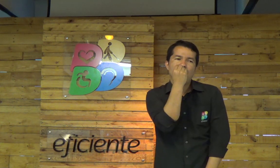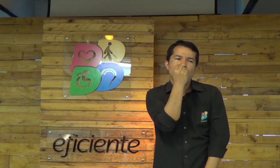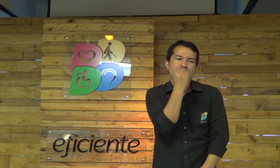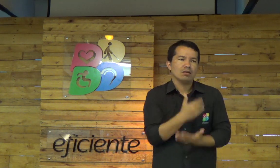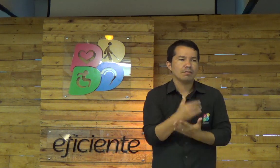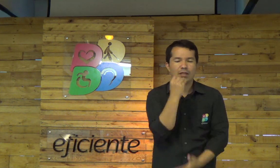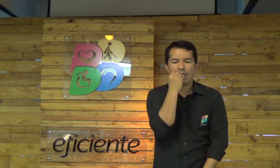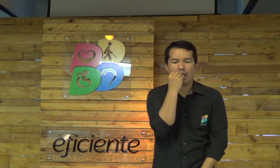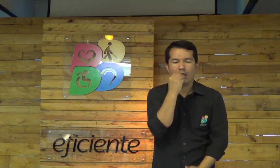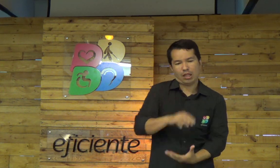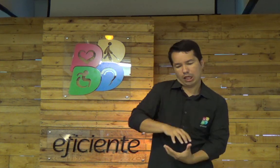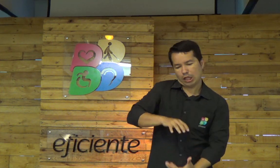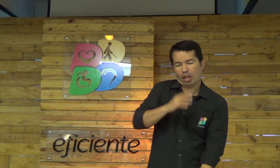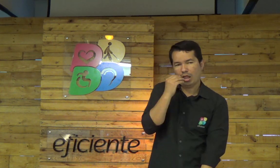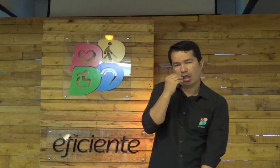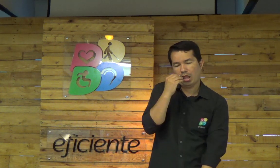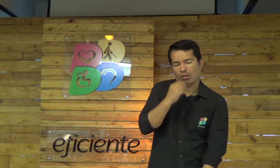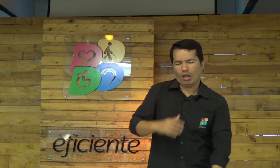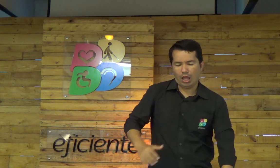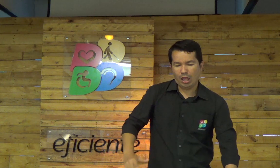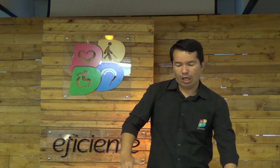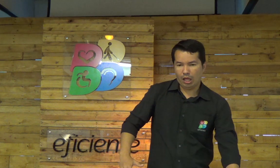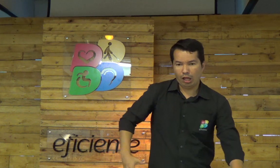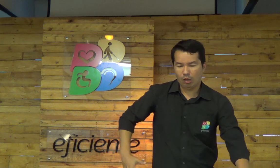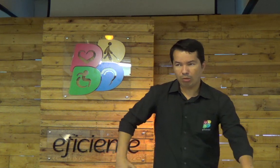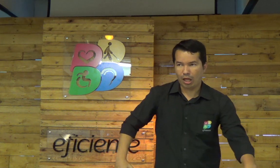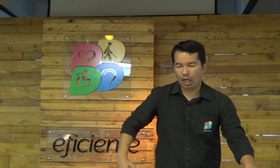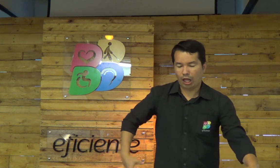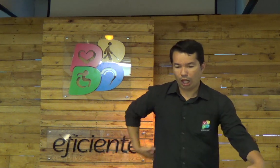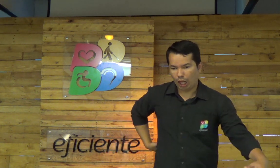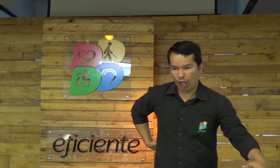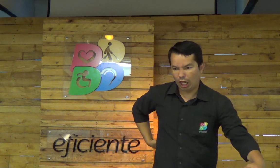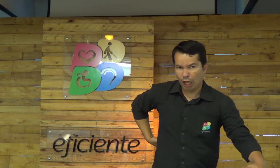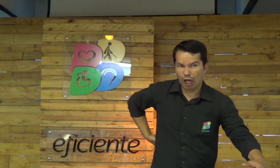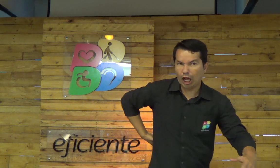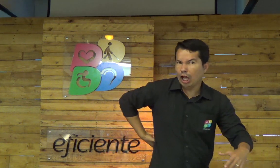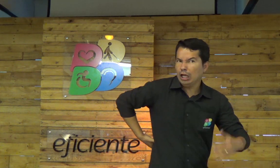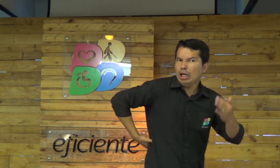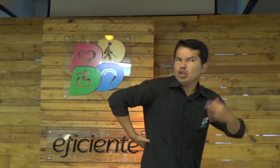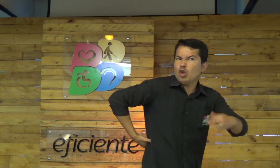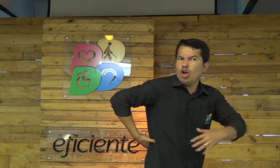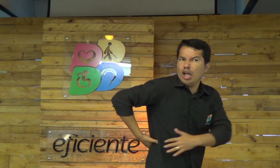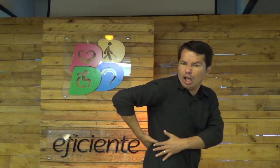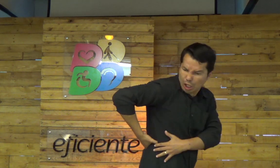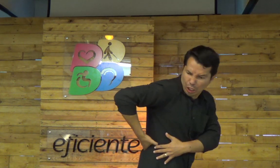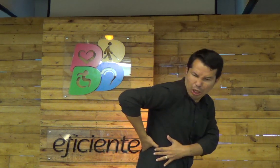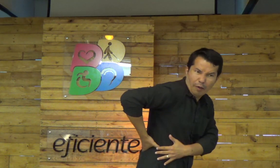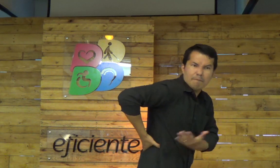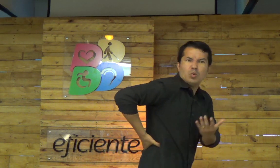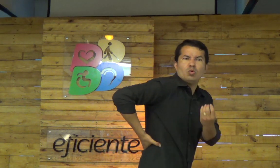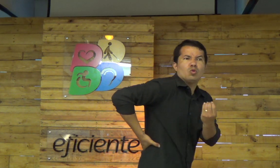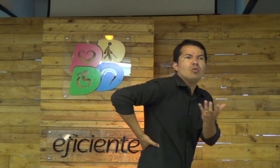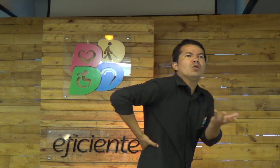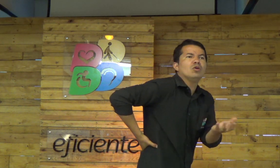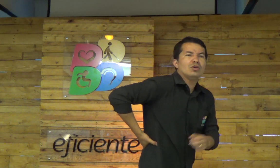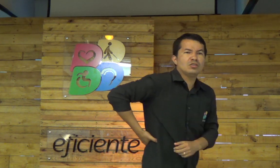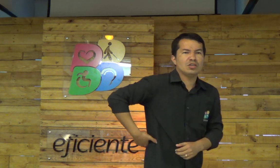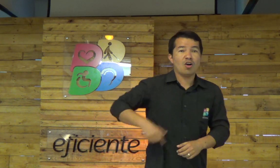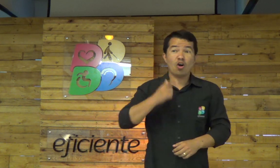mas as nossas células, elas começam a enfraquecer, elas envelhecem, começam a doer nas suas